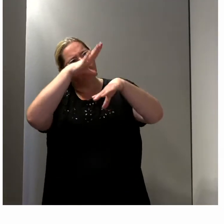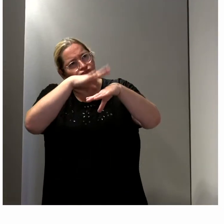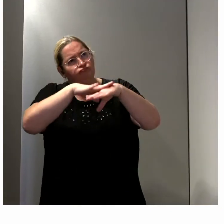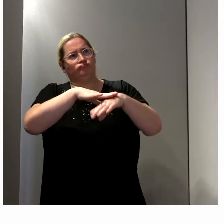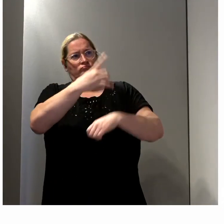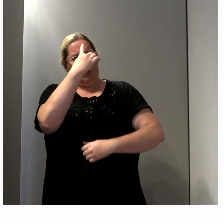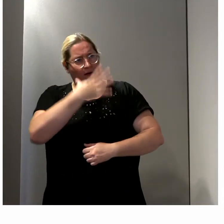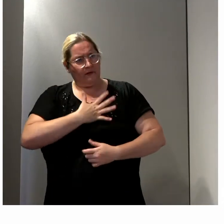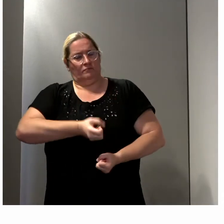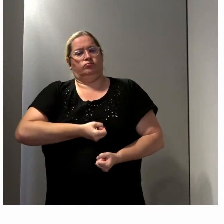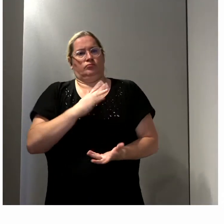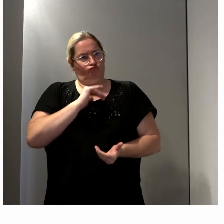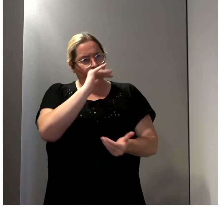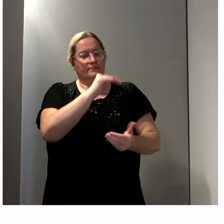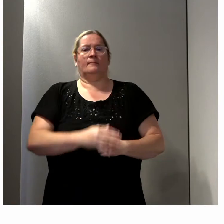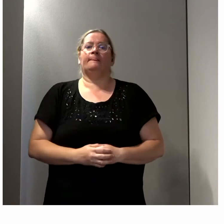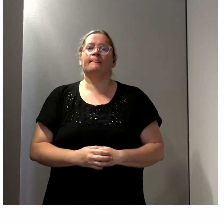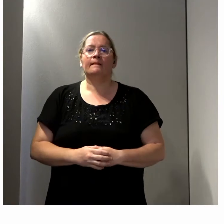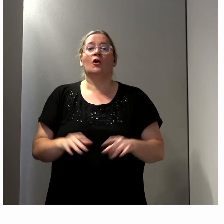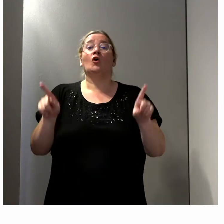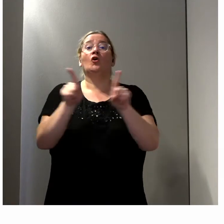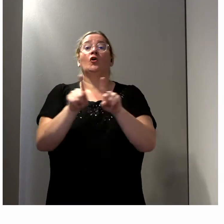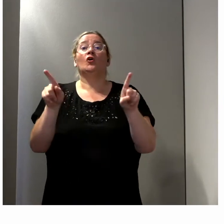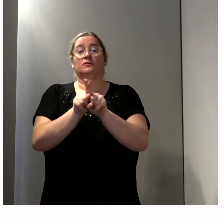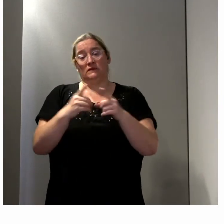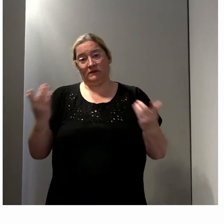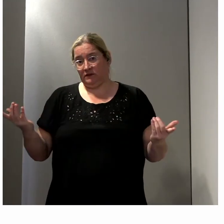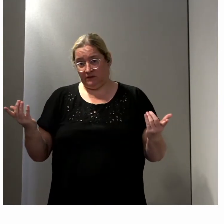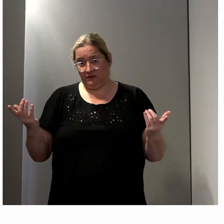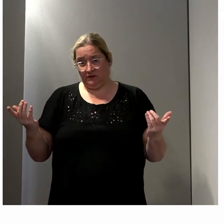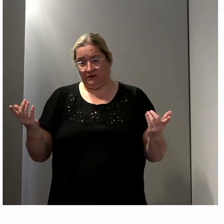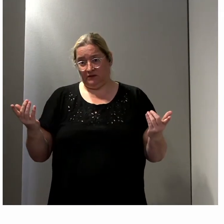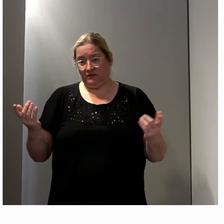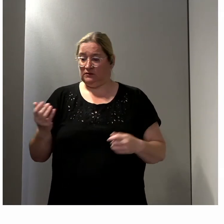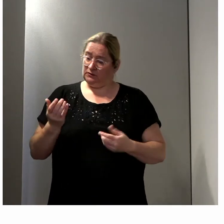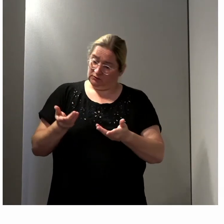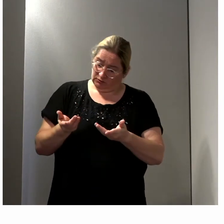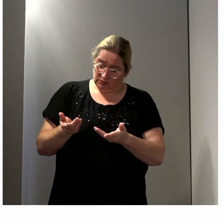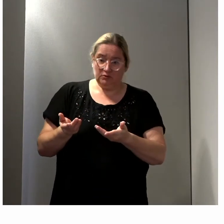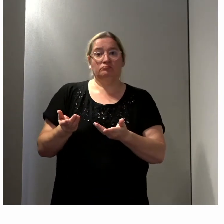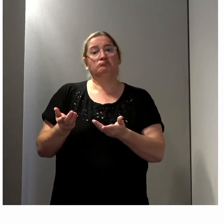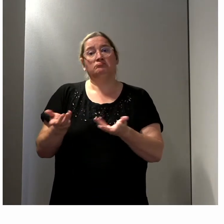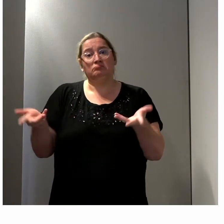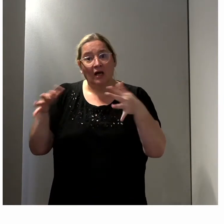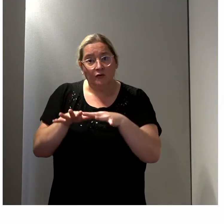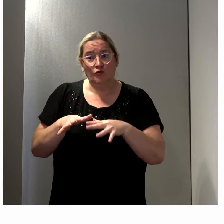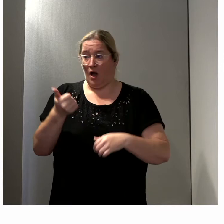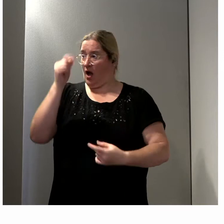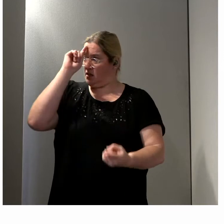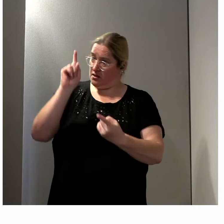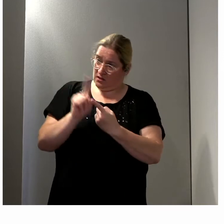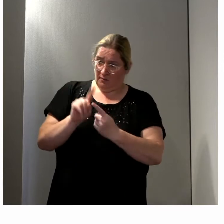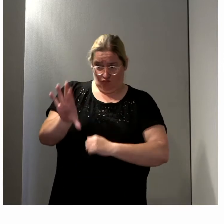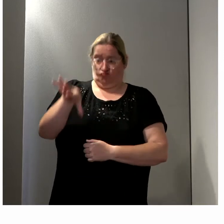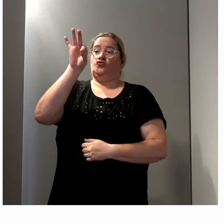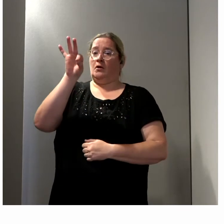donne des avis, qui peut débattre sur des sujets qu'il aurait lui-même apporté à la séance. Les principaux